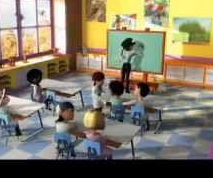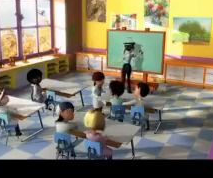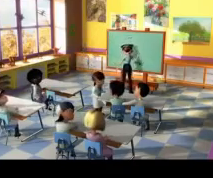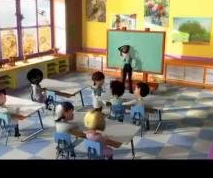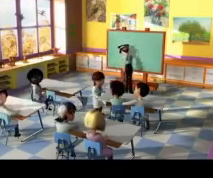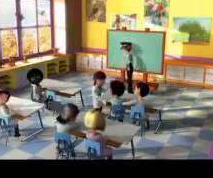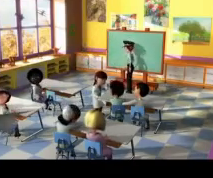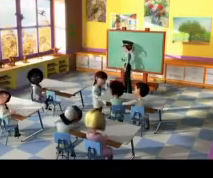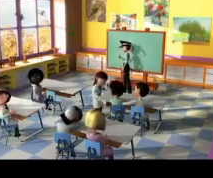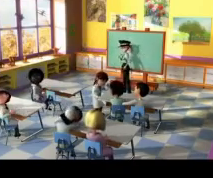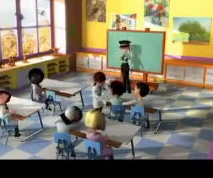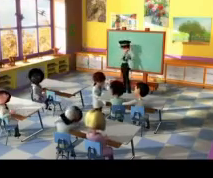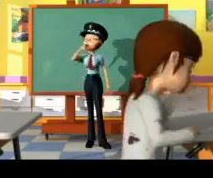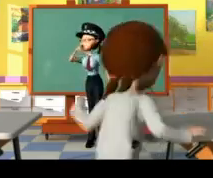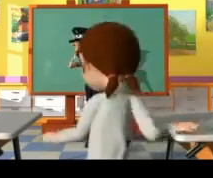agentes de tráfico.